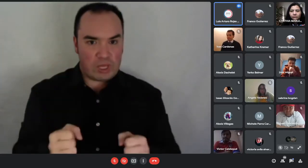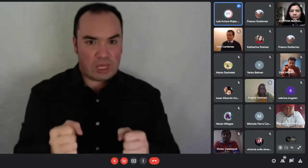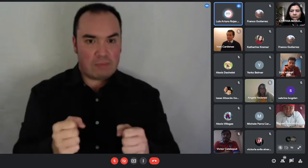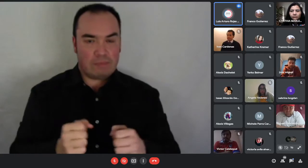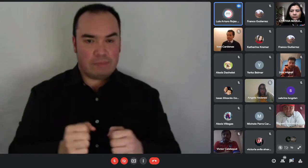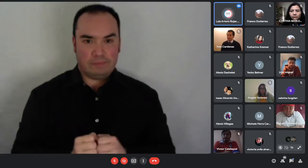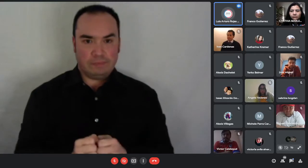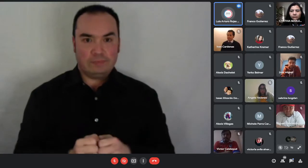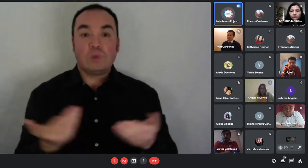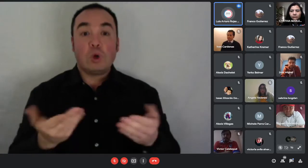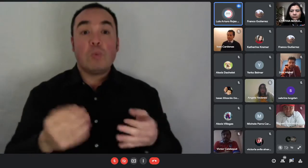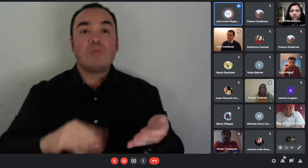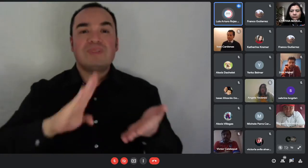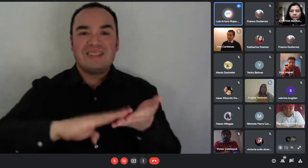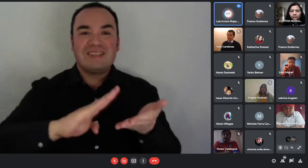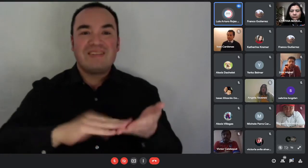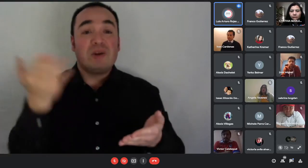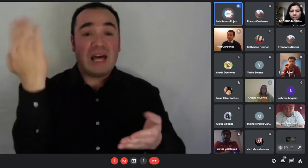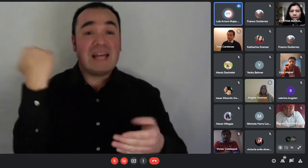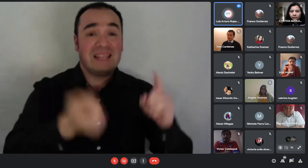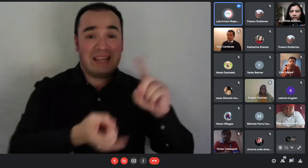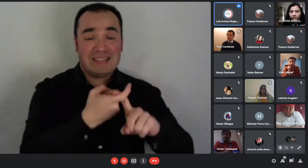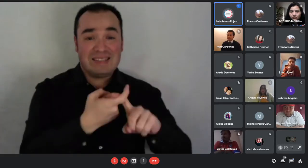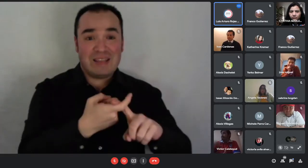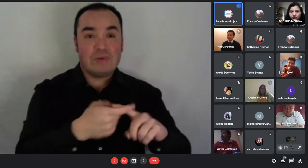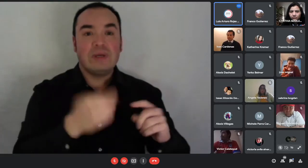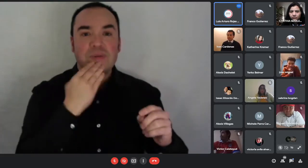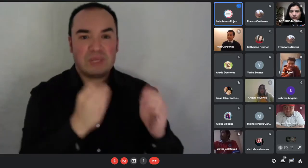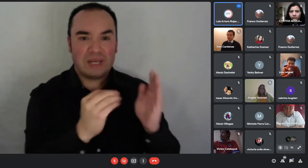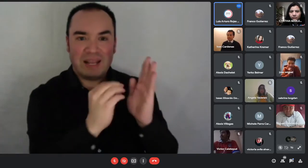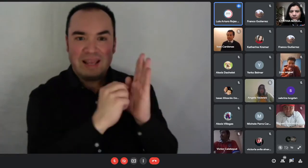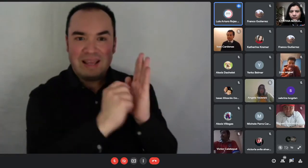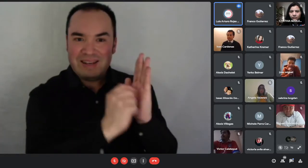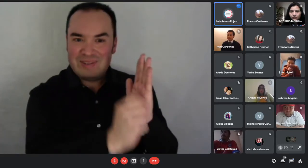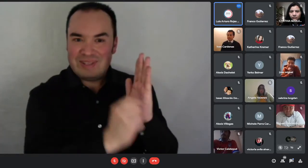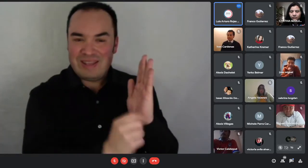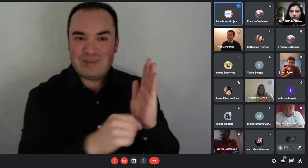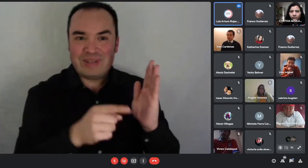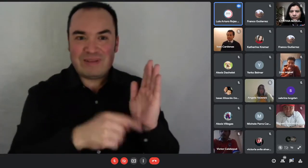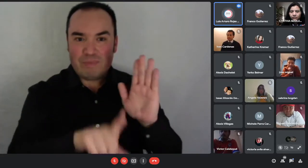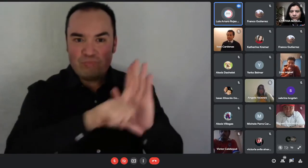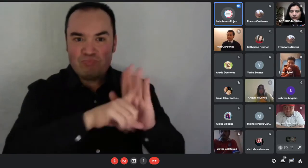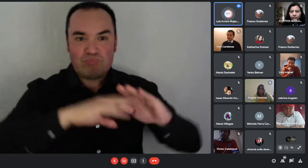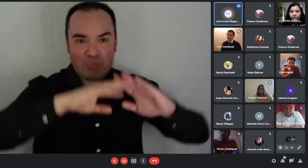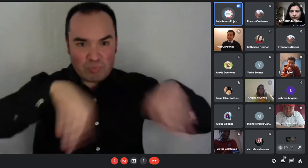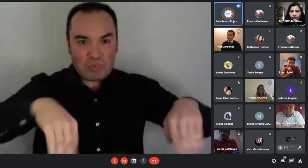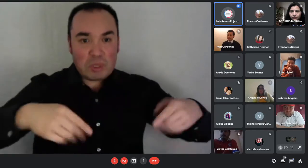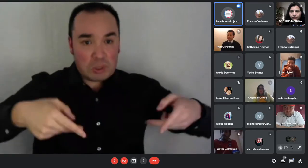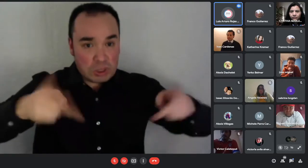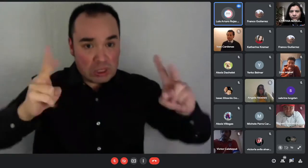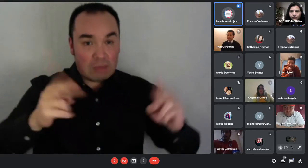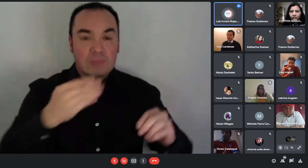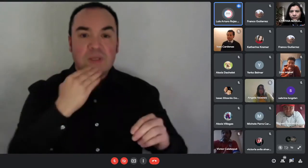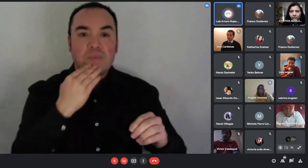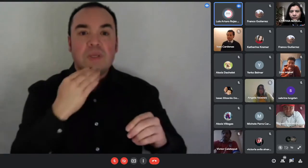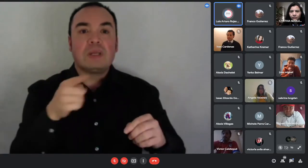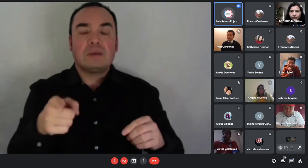divorcio ya la liquidación de la sociedad conyugal en donde se indique que ella renunció a los